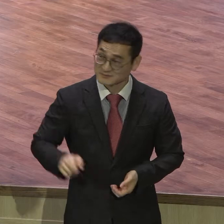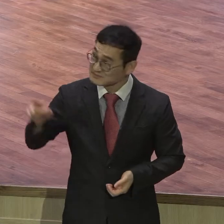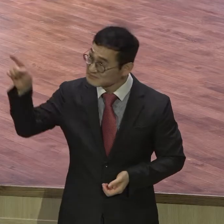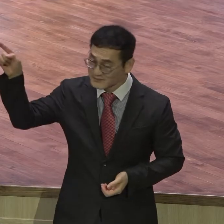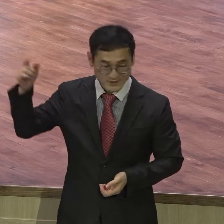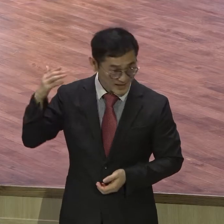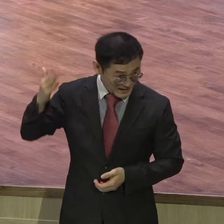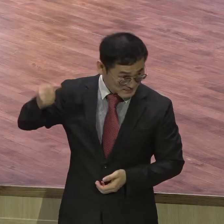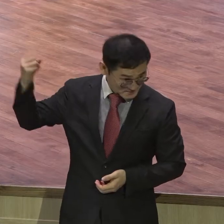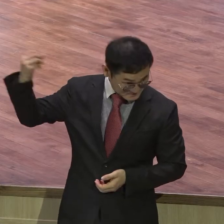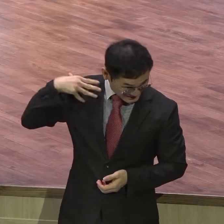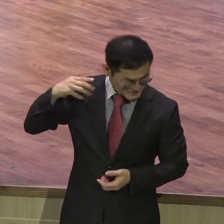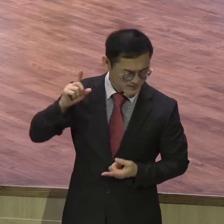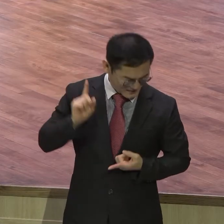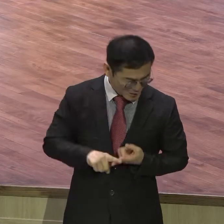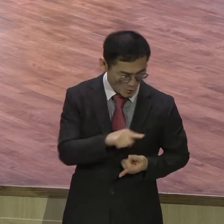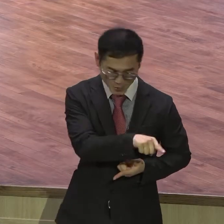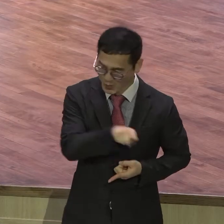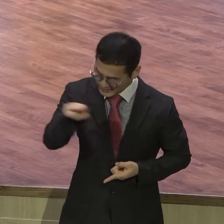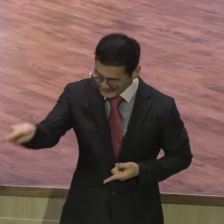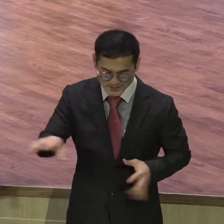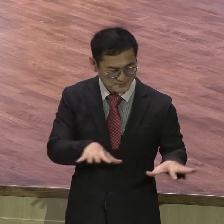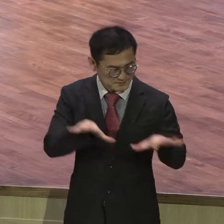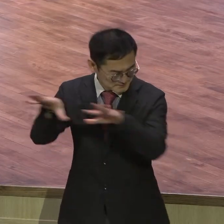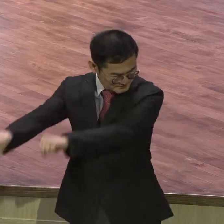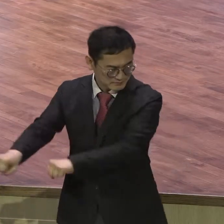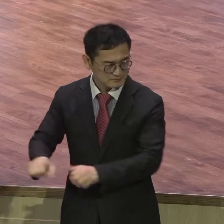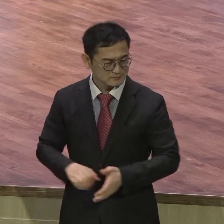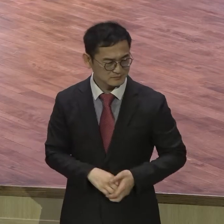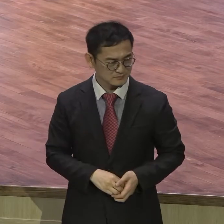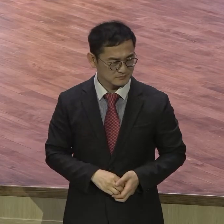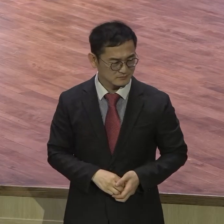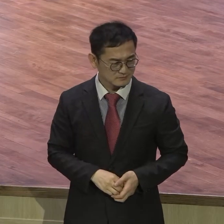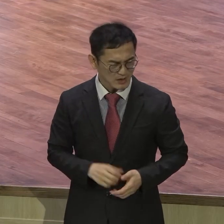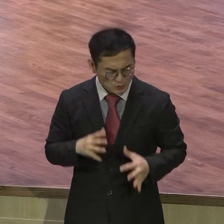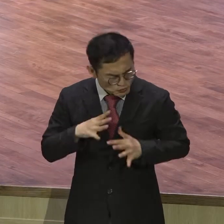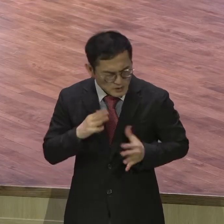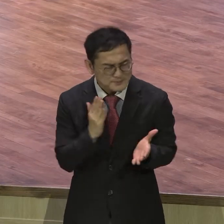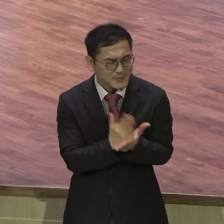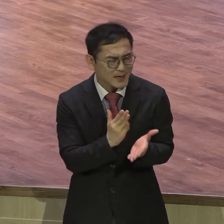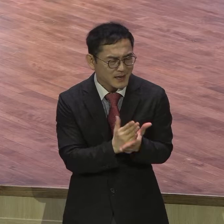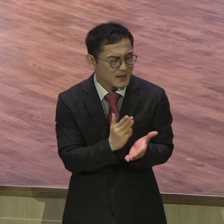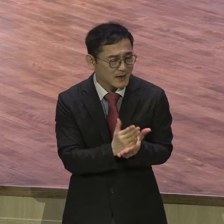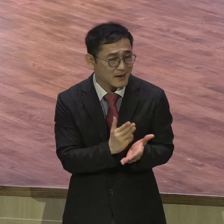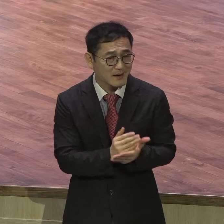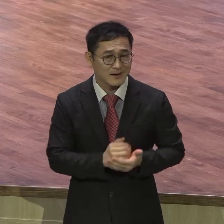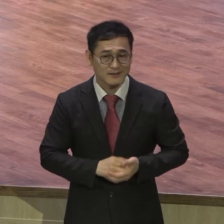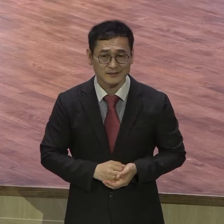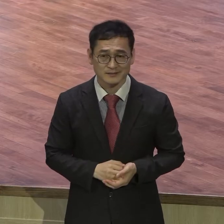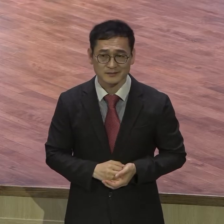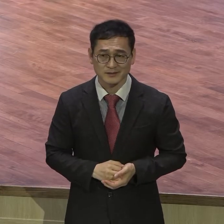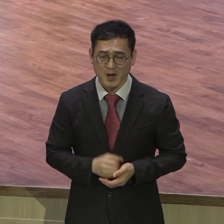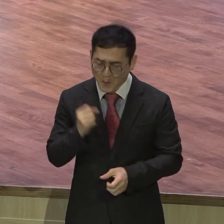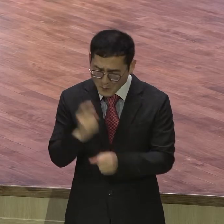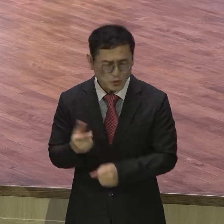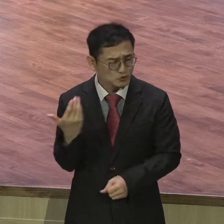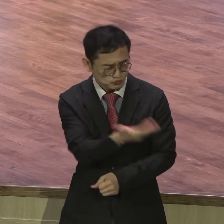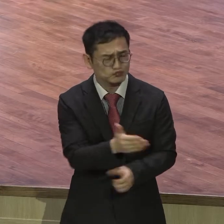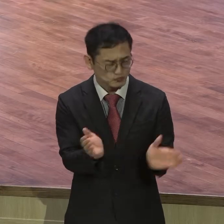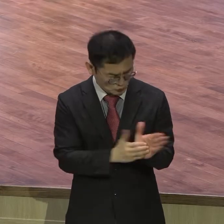차지하라. 두려워하지 말라. 주저하지 말라. 하나님께서 이미 은내로 주시기로 약속하시기